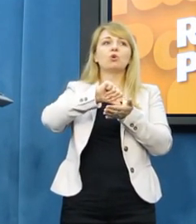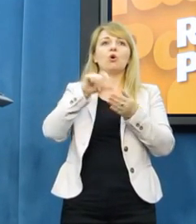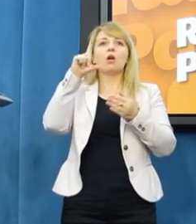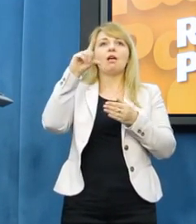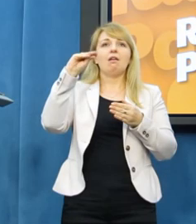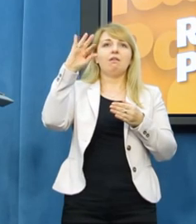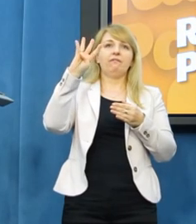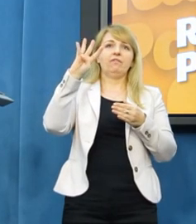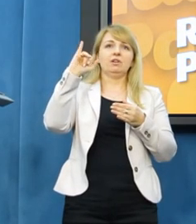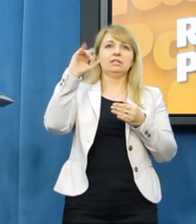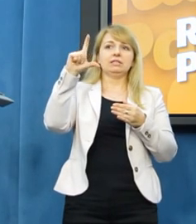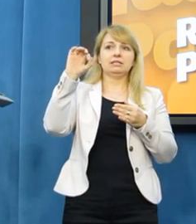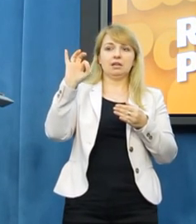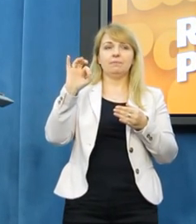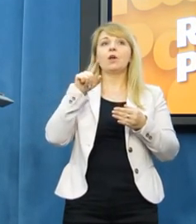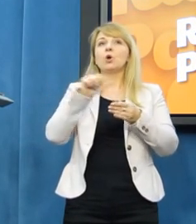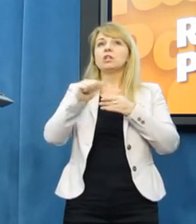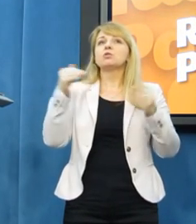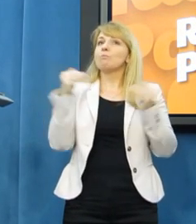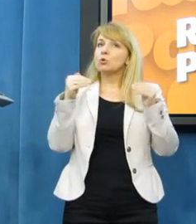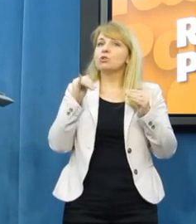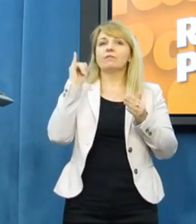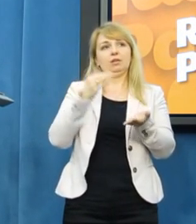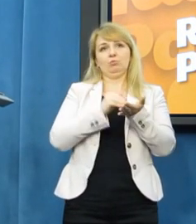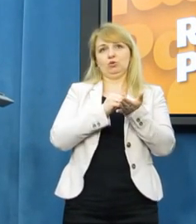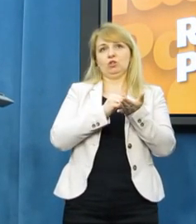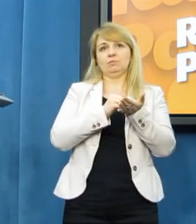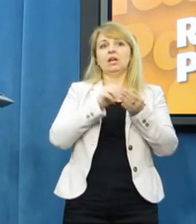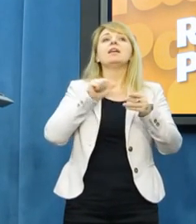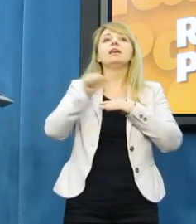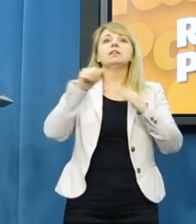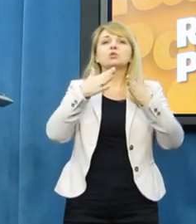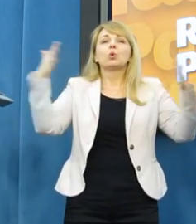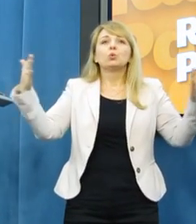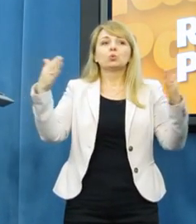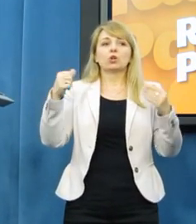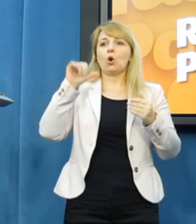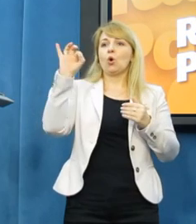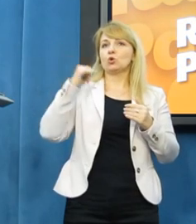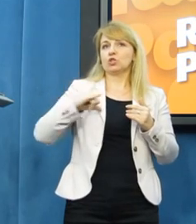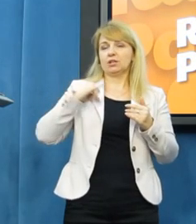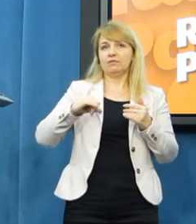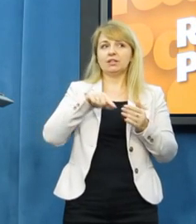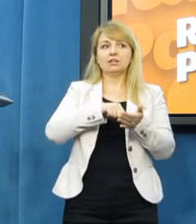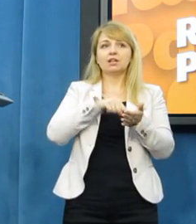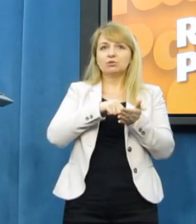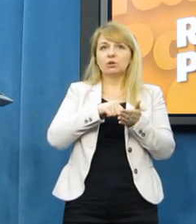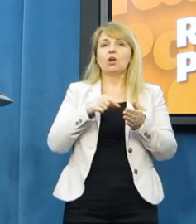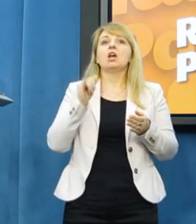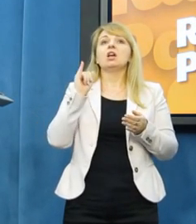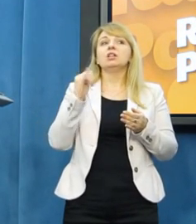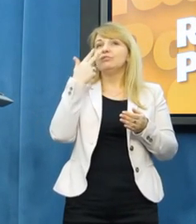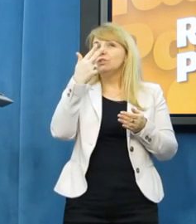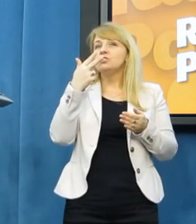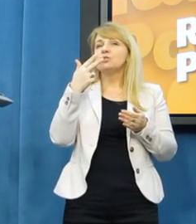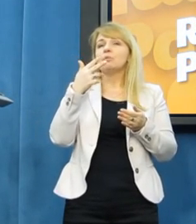możliwe, jest to potrzebne. Jest ogromne oczekiwanie opinii publicznej na tego typu inicjatywę. Jest, wydaje